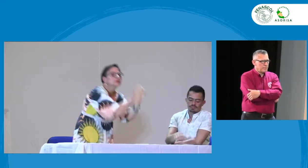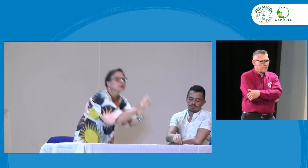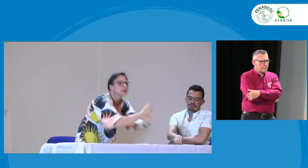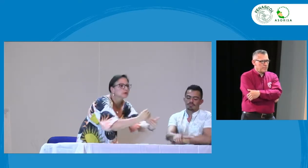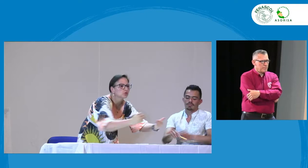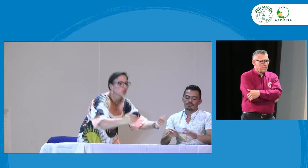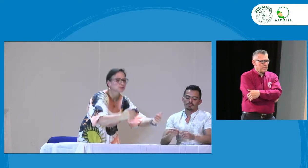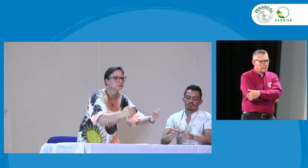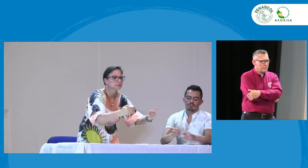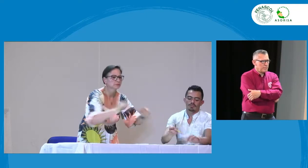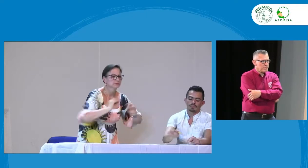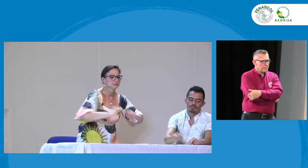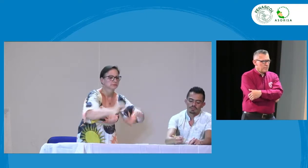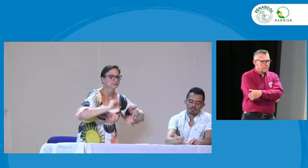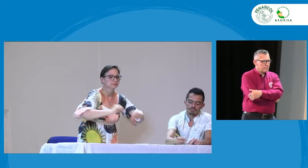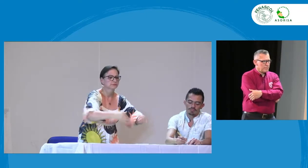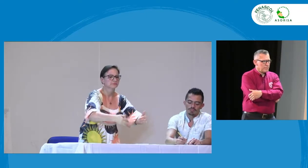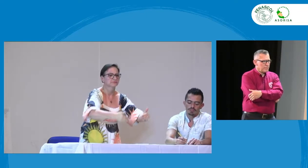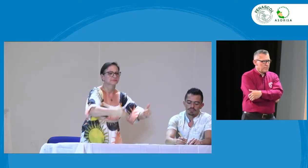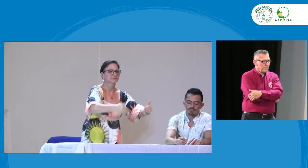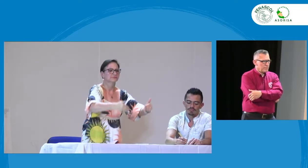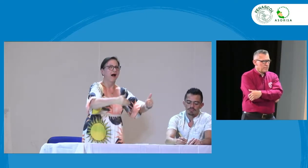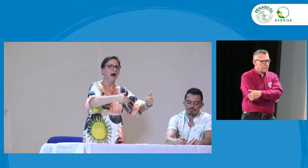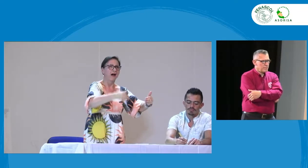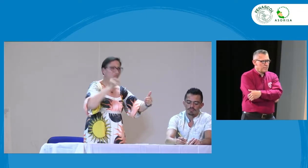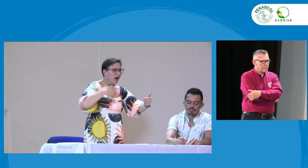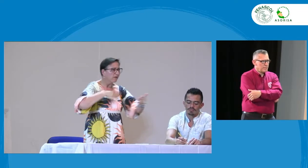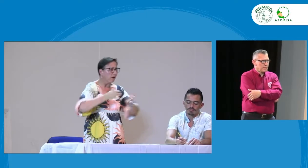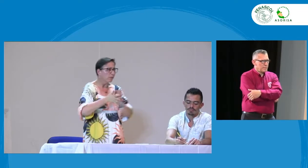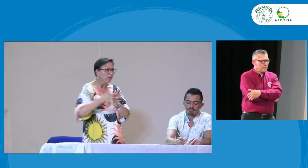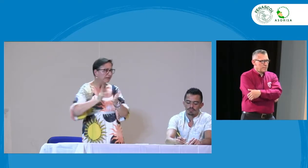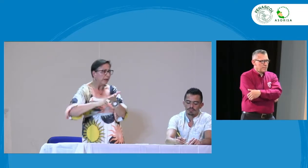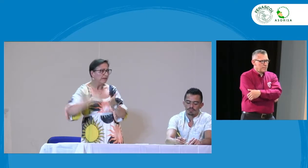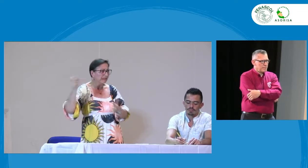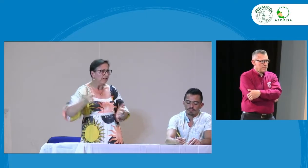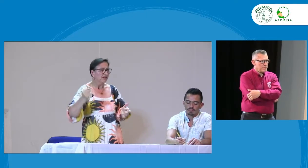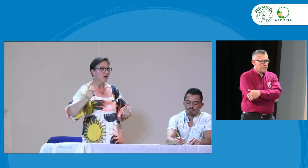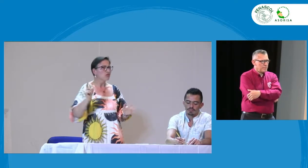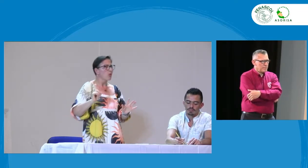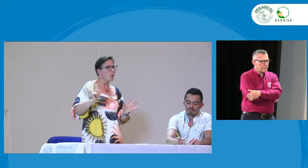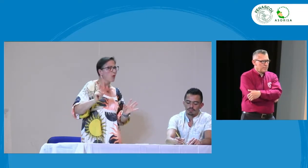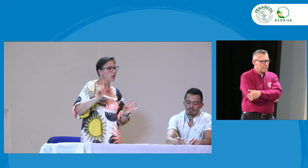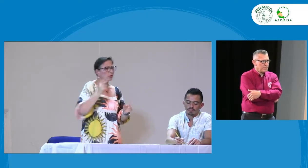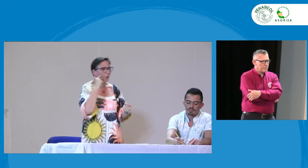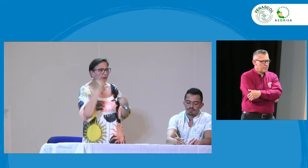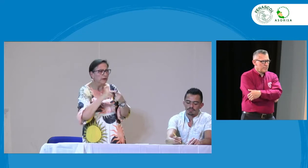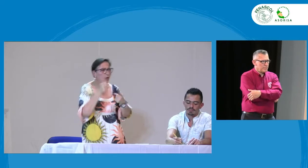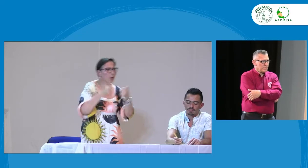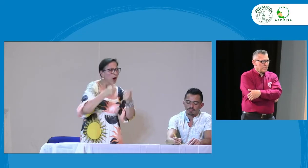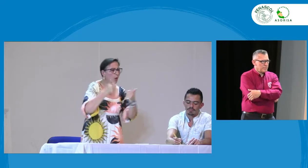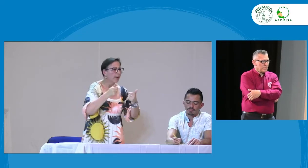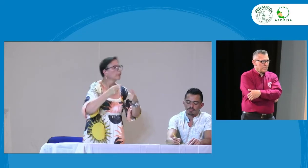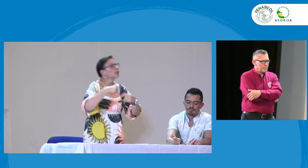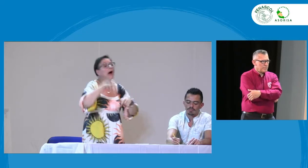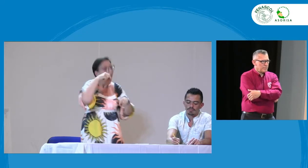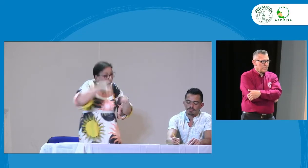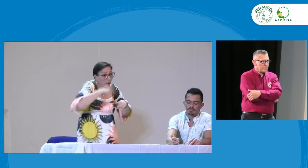habilidad comunicativa lecto-escrita y fomentar desde la primera infancia ese acercamiento a la segunda lengua